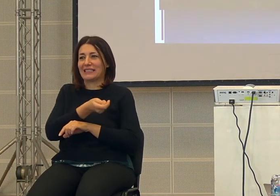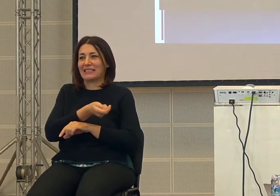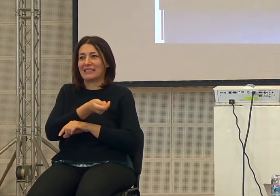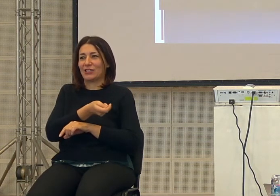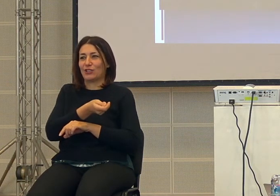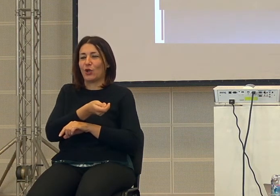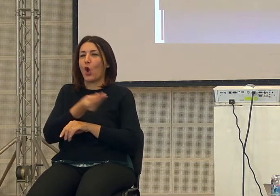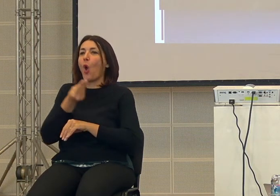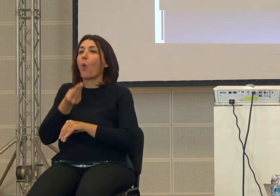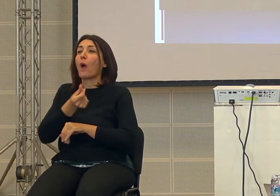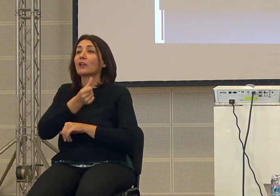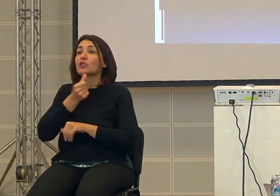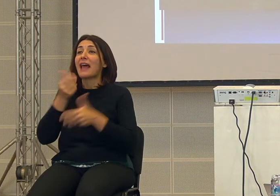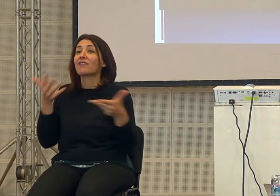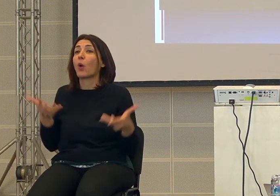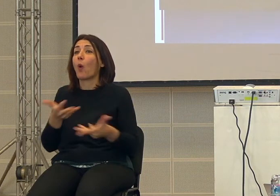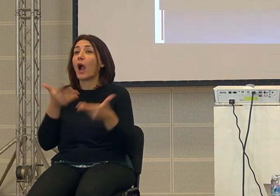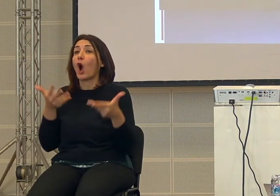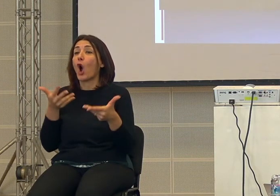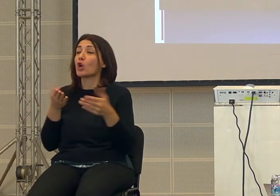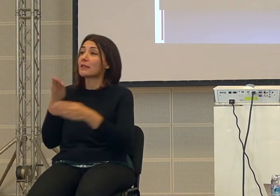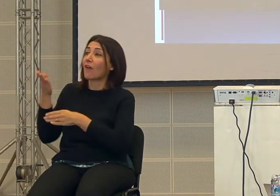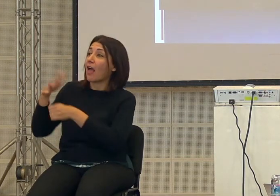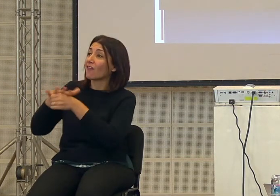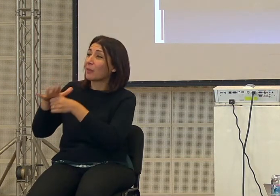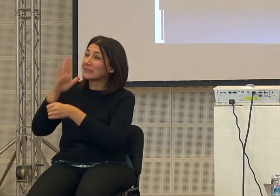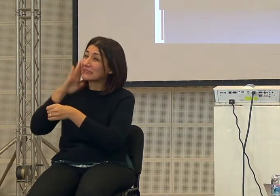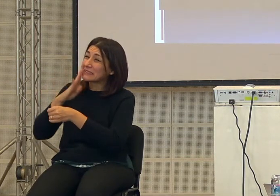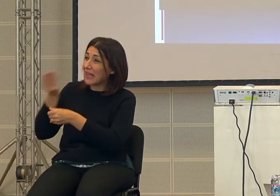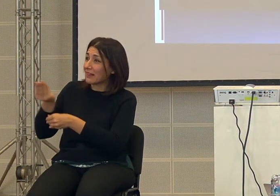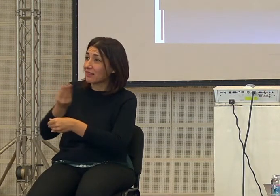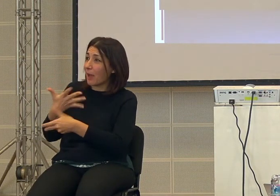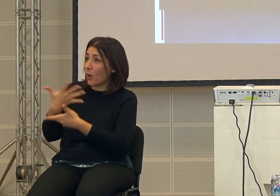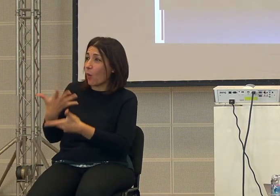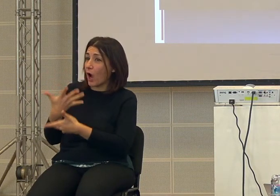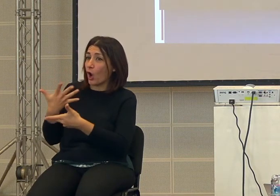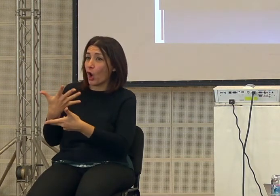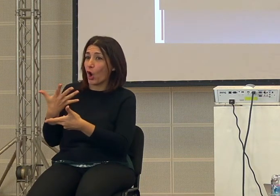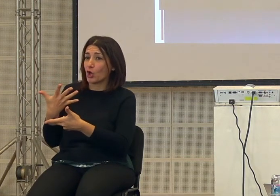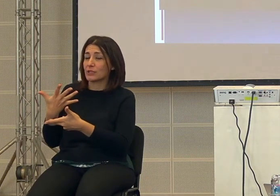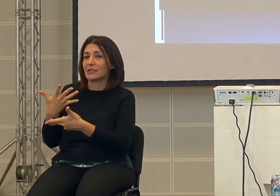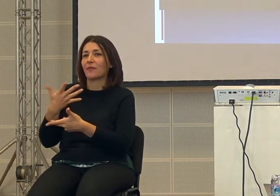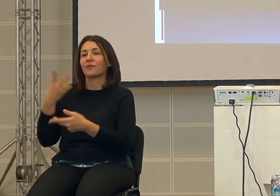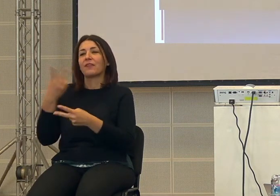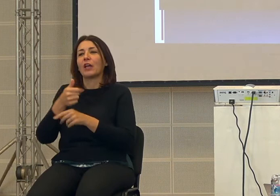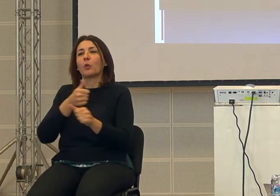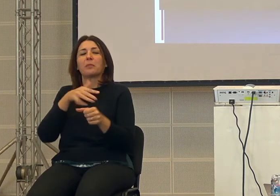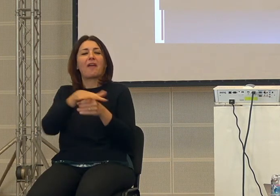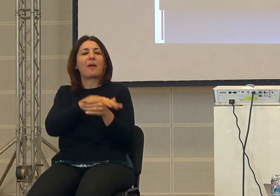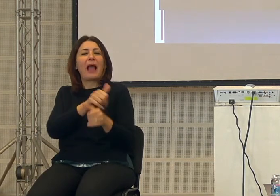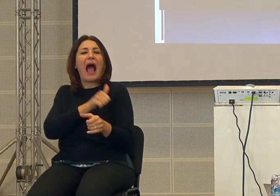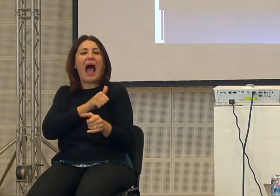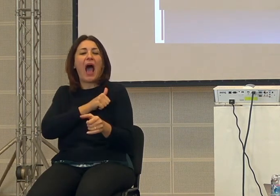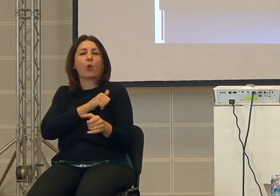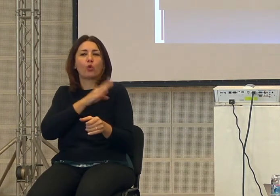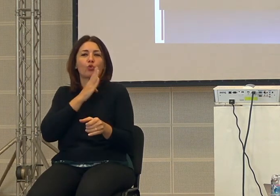qualcosa non dobbiamo rivolgerci alla famiglia perché queste famiglie poi in gran parte erano autosufficienti quindi producevano